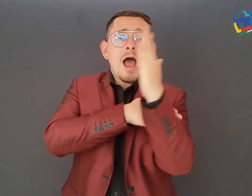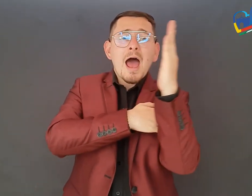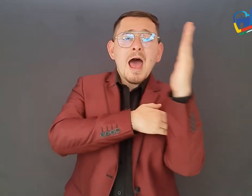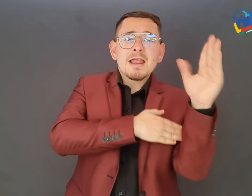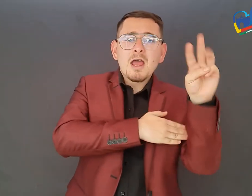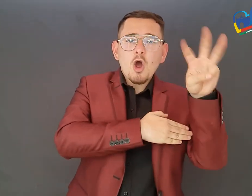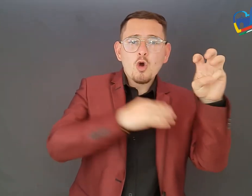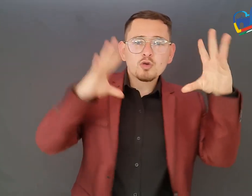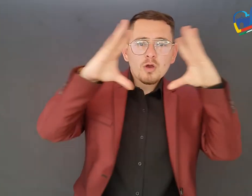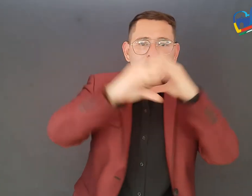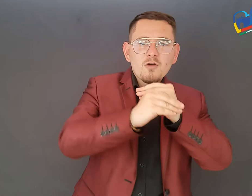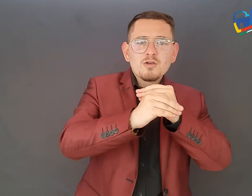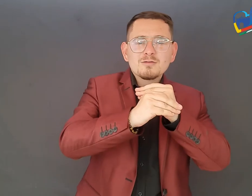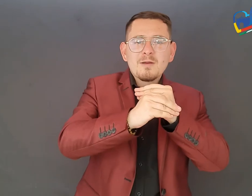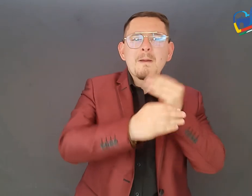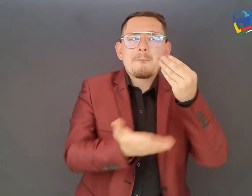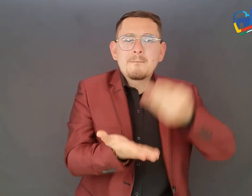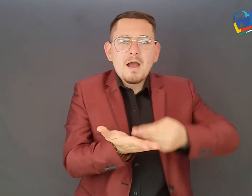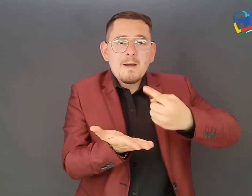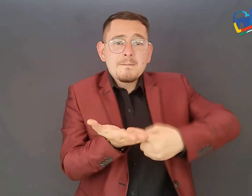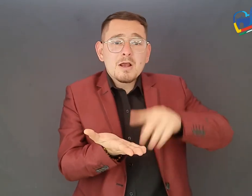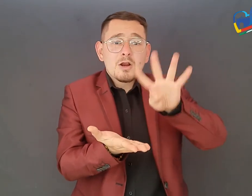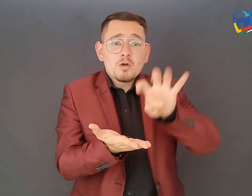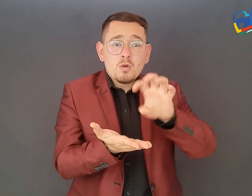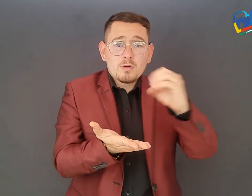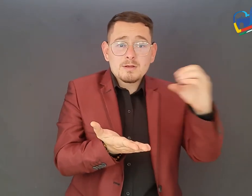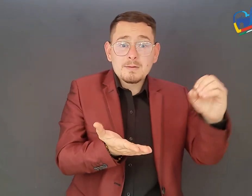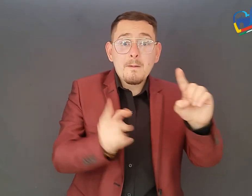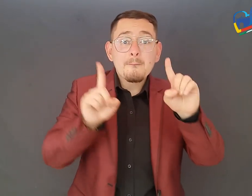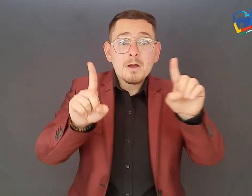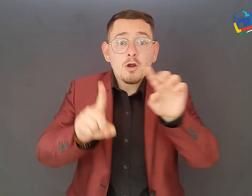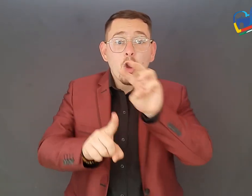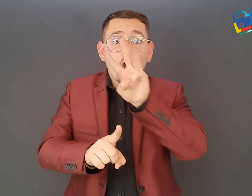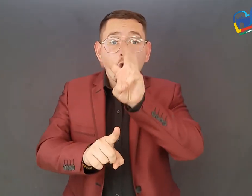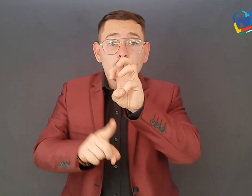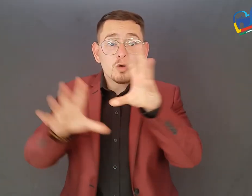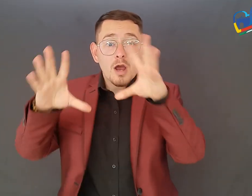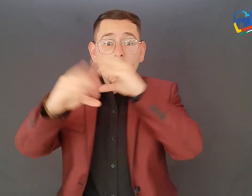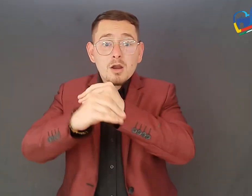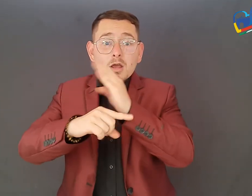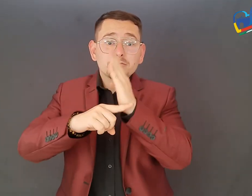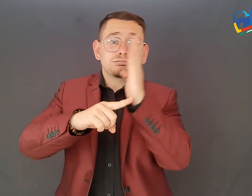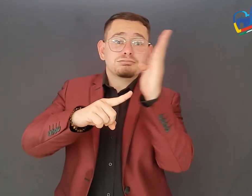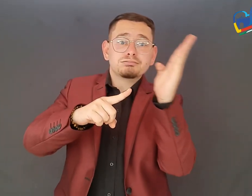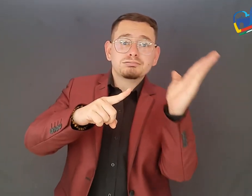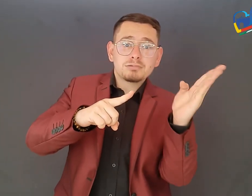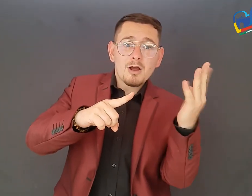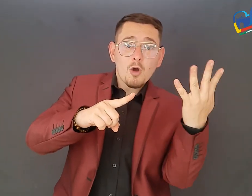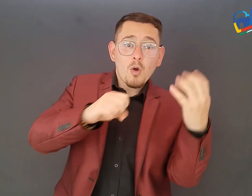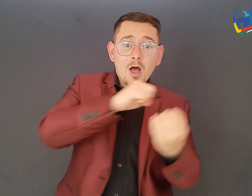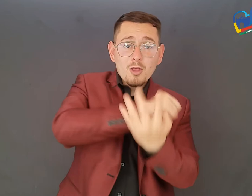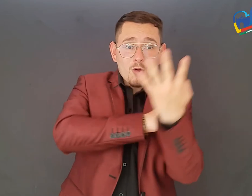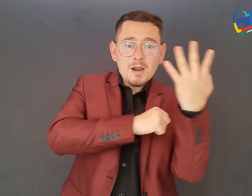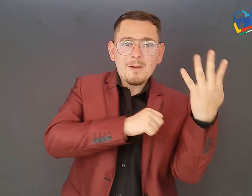las 8 de la noche y las 4 y 59 de la mañana Usar transporte público reduce la contaminación